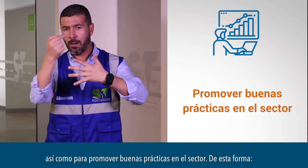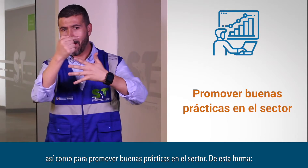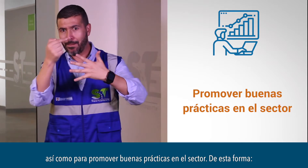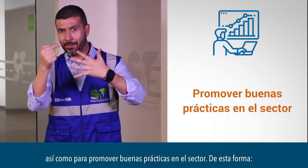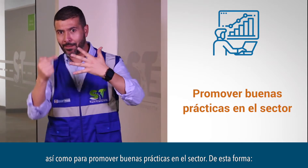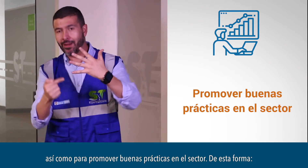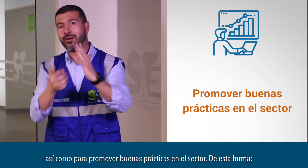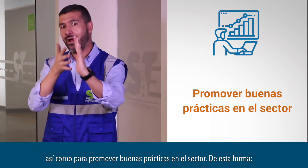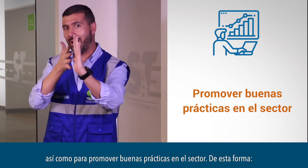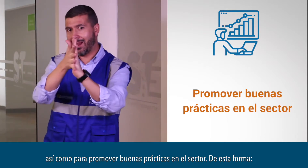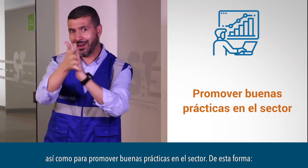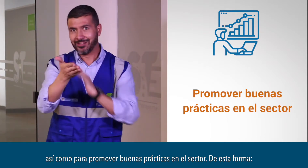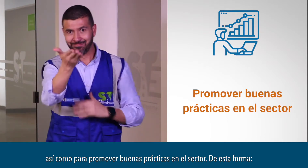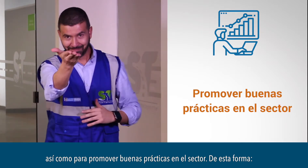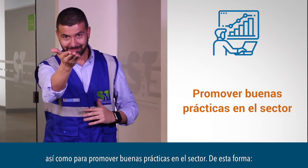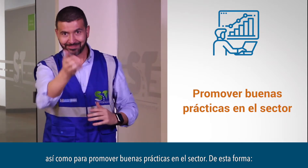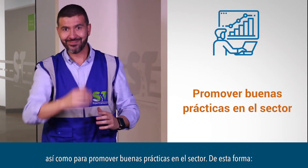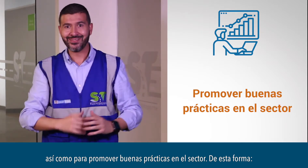de esta forma.